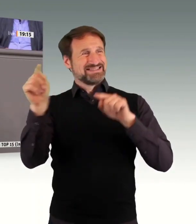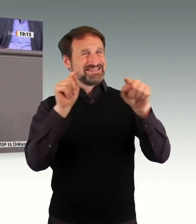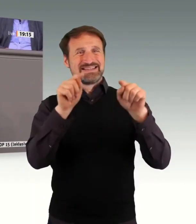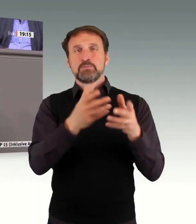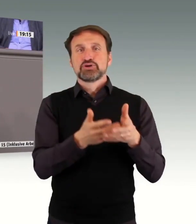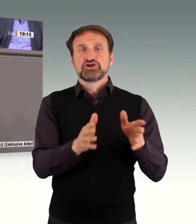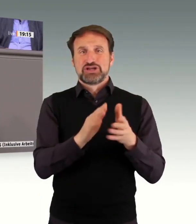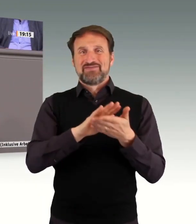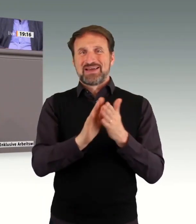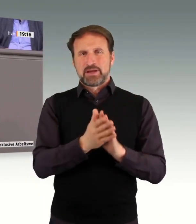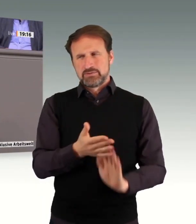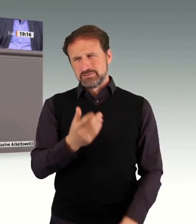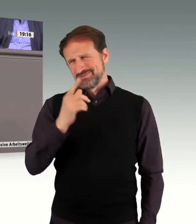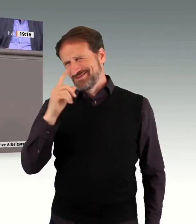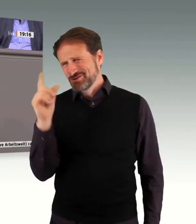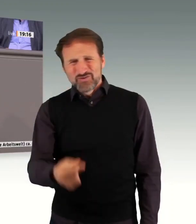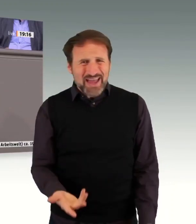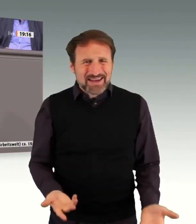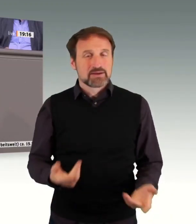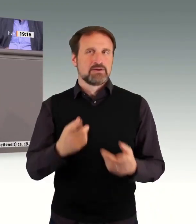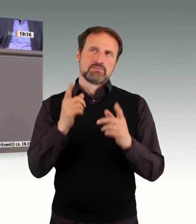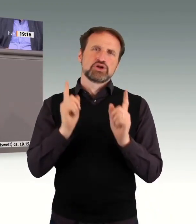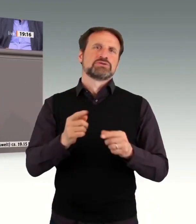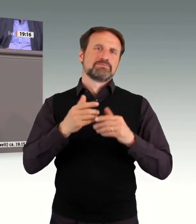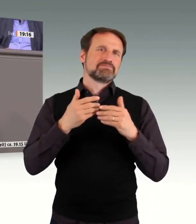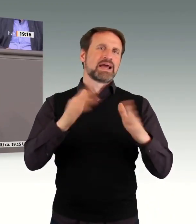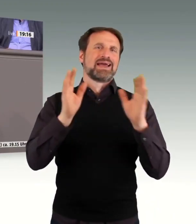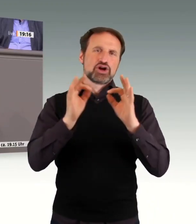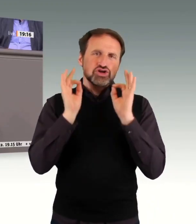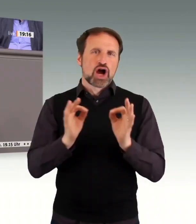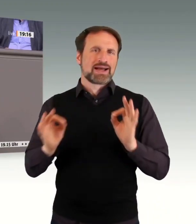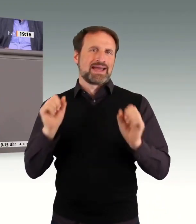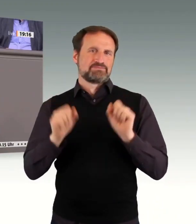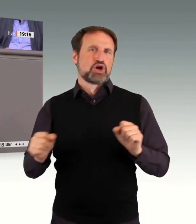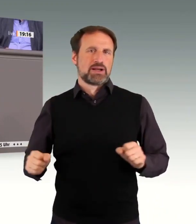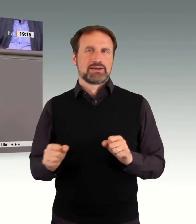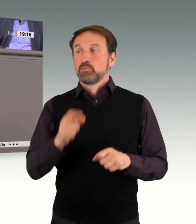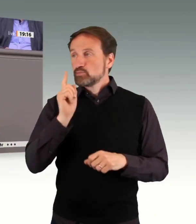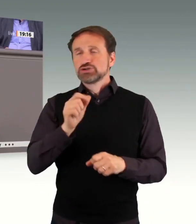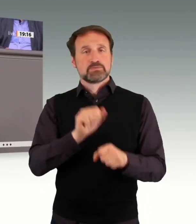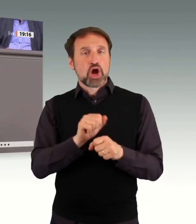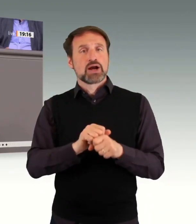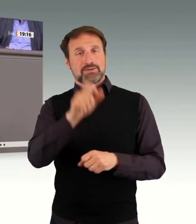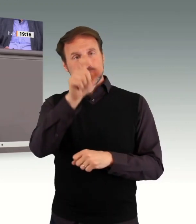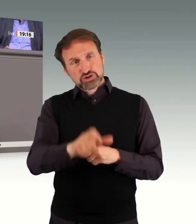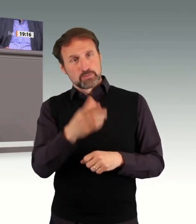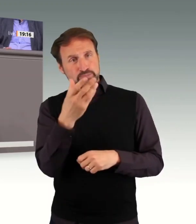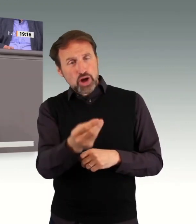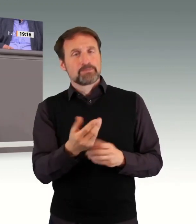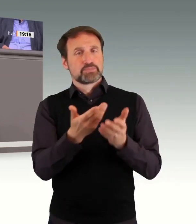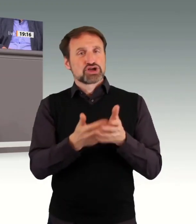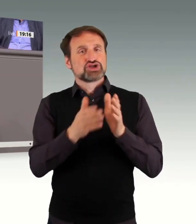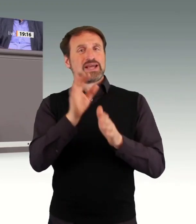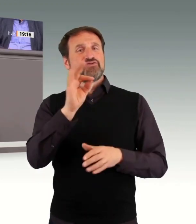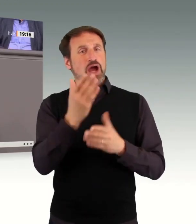machen. Es muss zum Beispiel auch dann möglich sein, dass jemand ein Budget für Ausbildung bekommt, wenn der Mensch